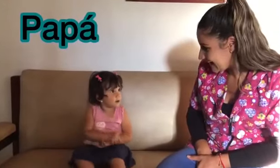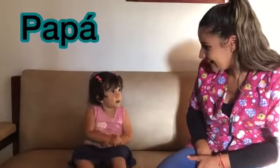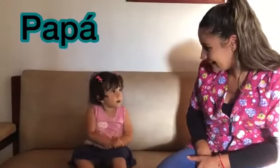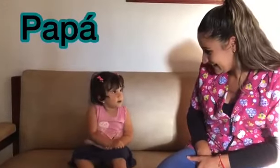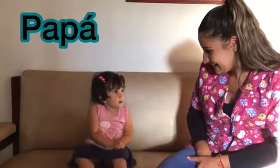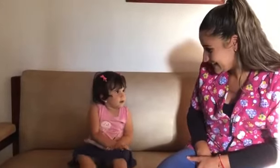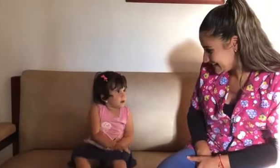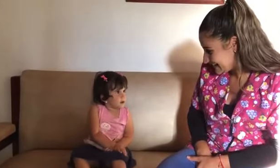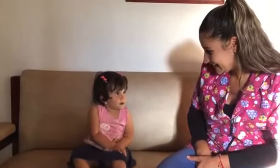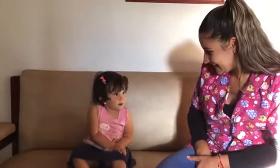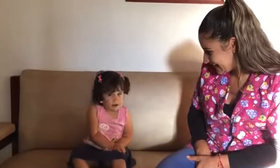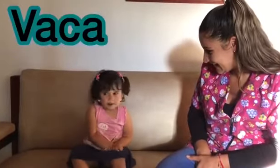Vaca.